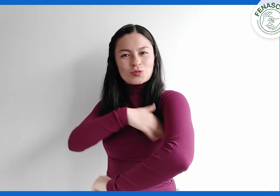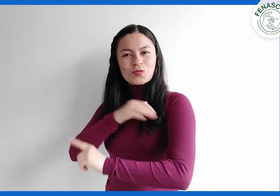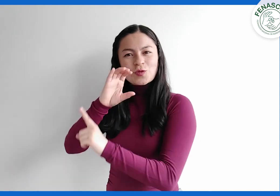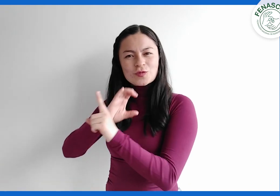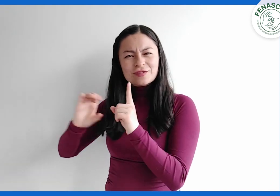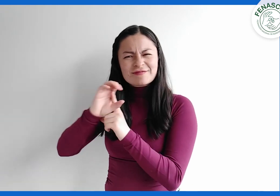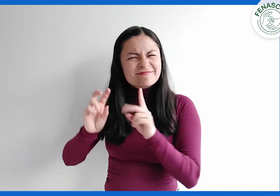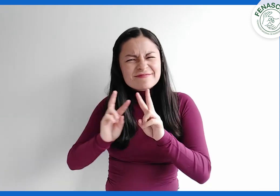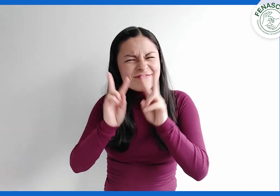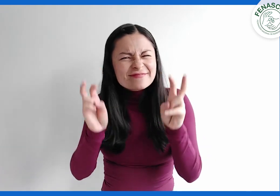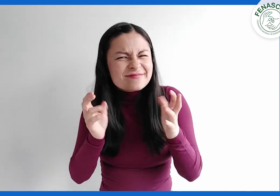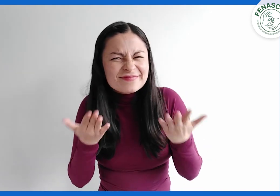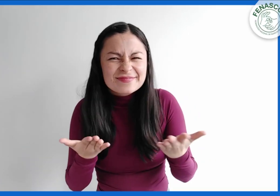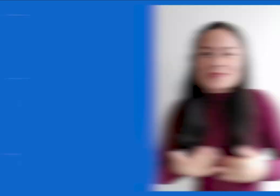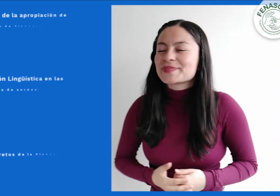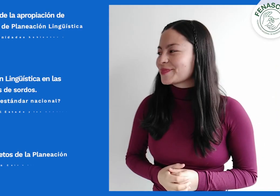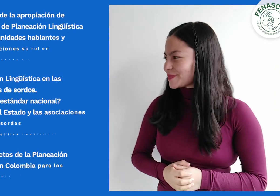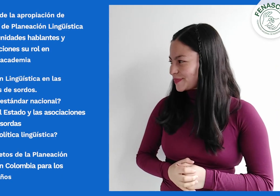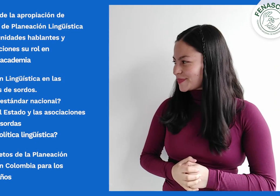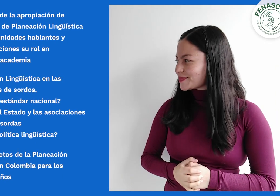Cultura. Las ponencias que tendremos serán